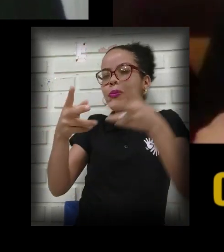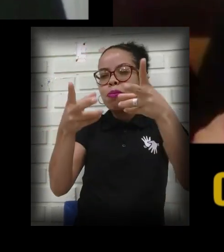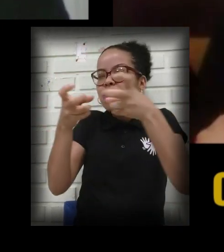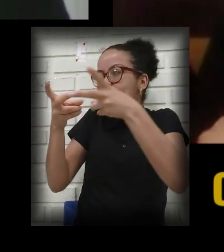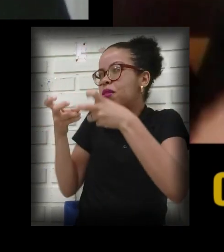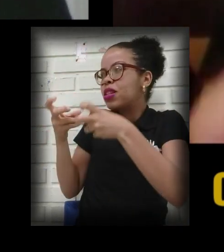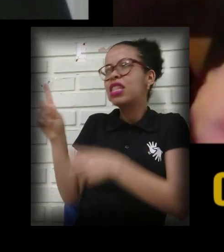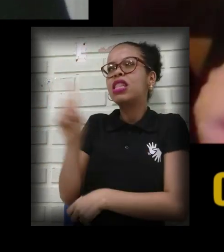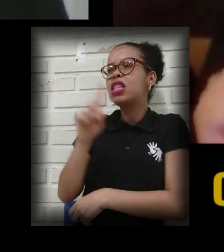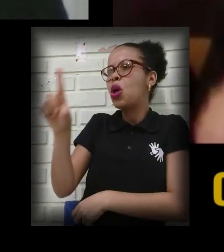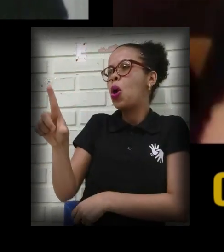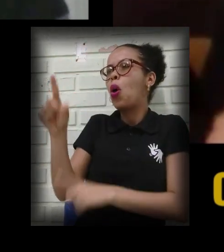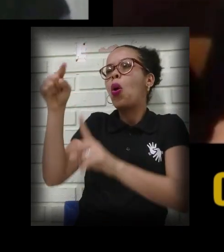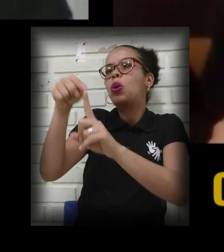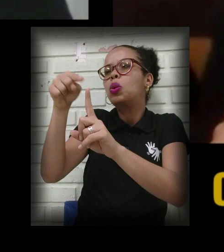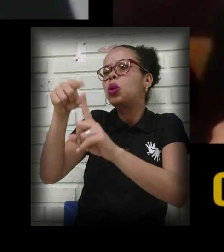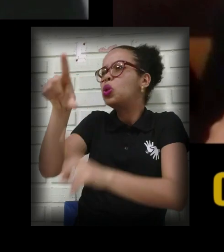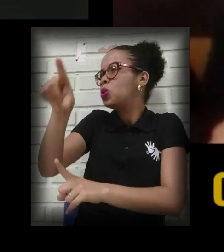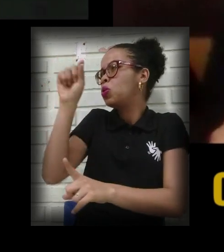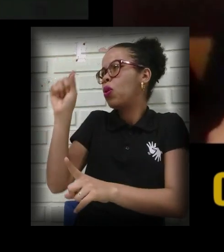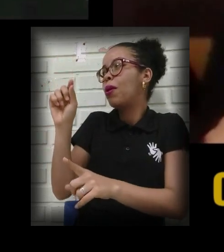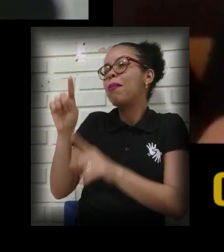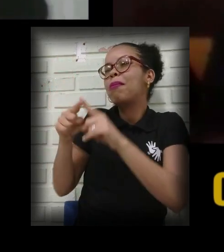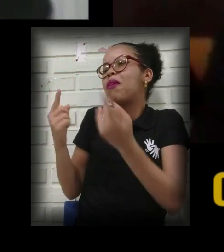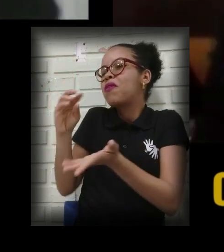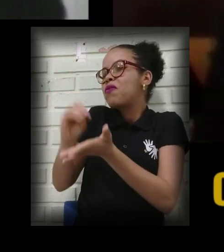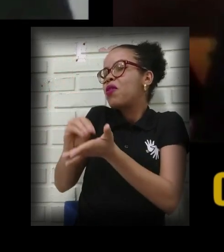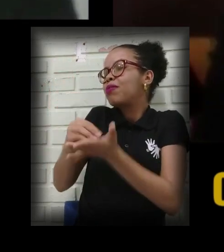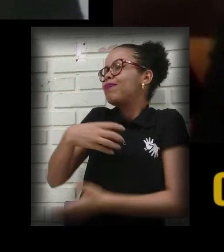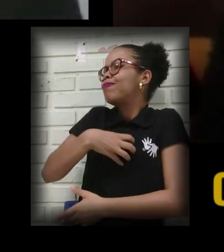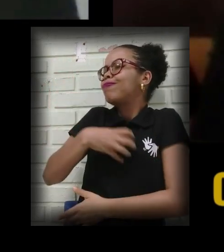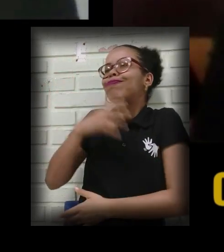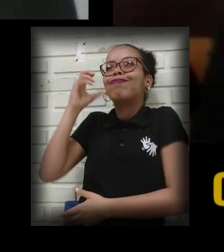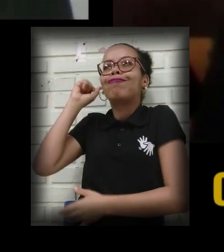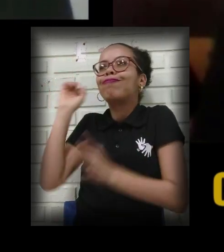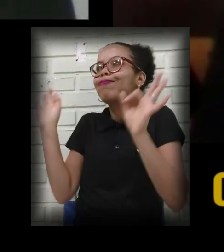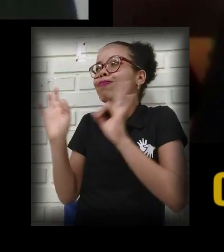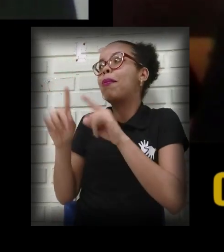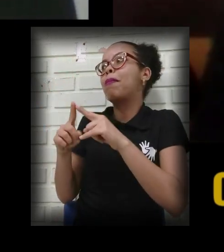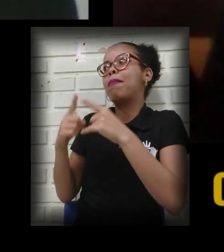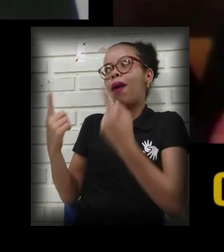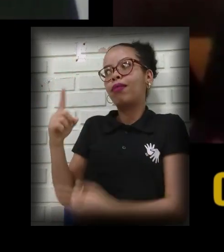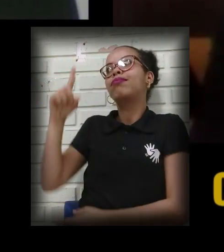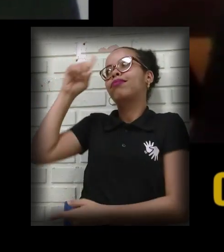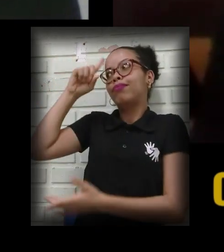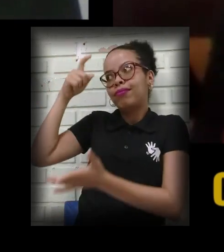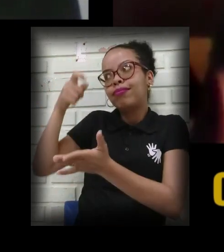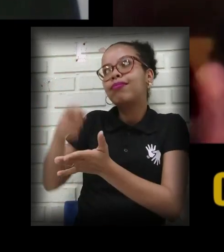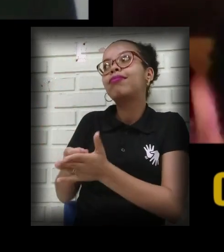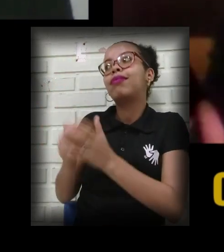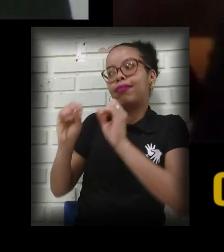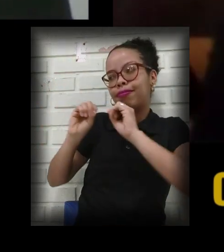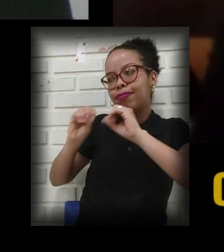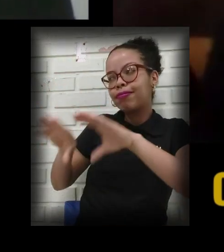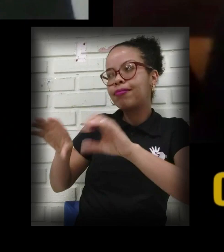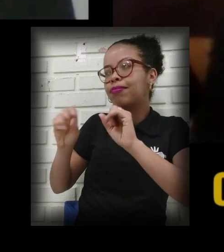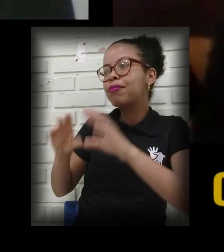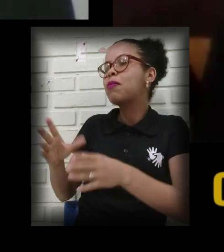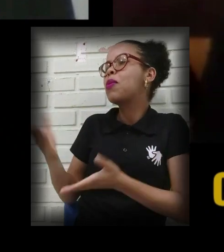opção, mas por ausência de um sentido, torna aí essa decisão de ensiná-los ainda muito mais